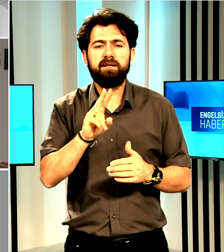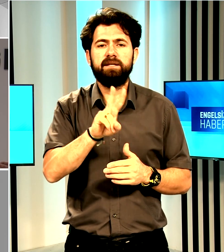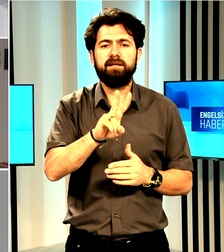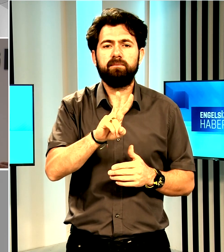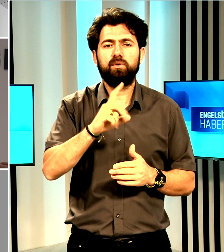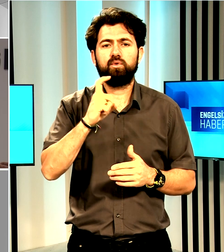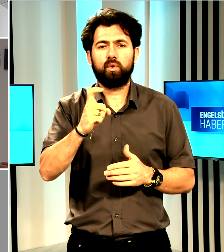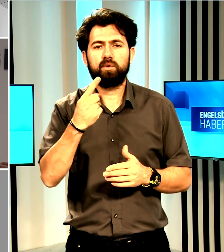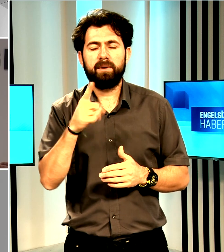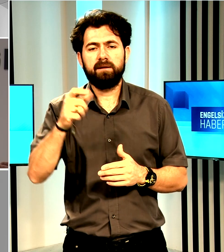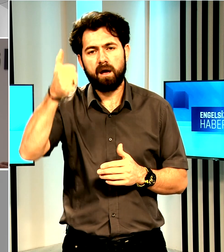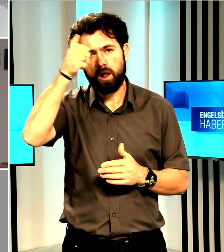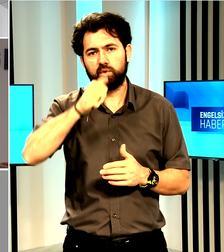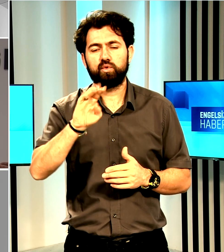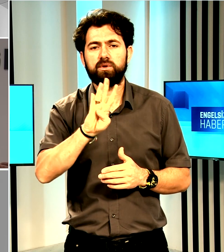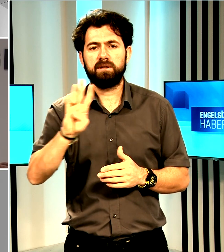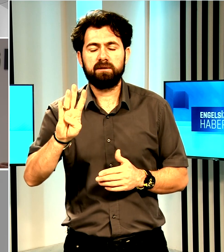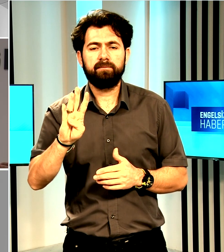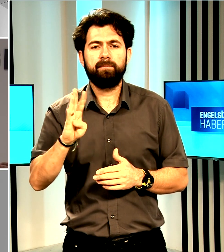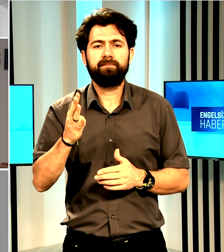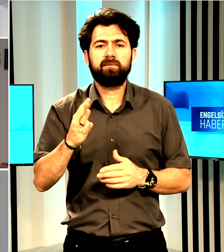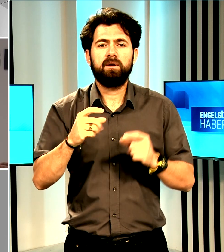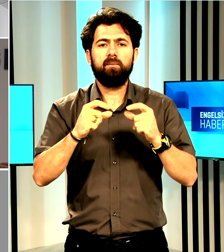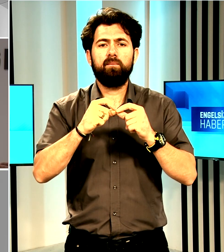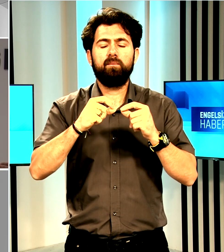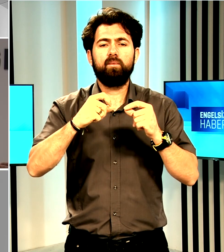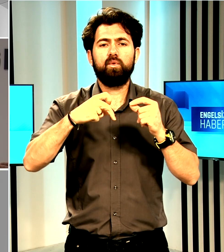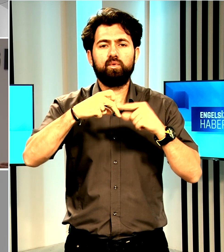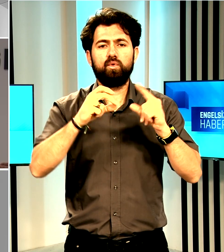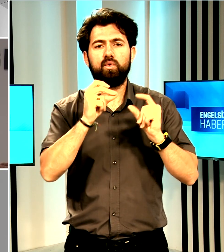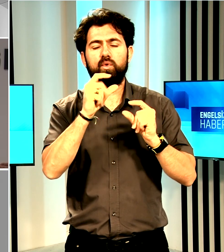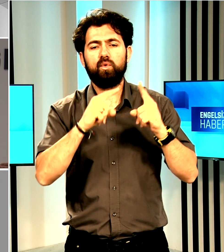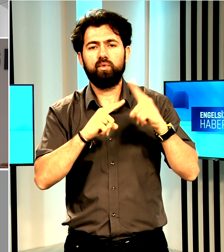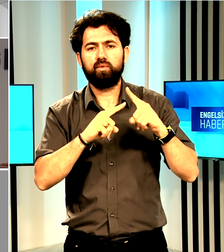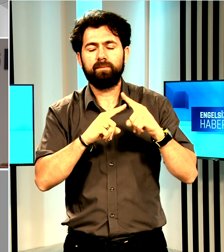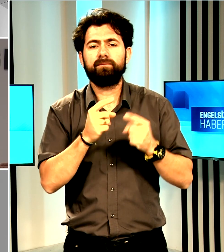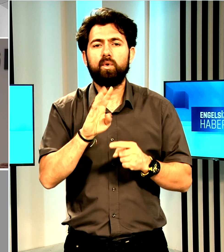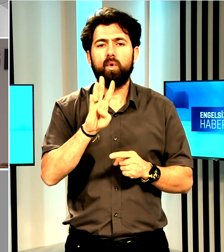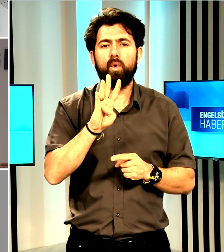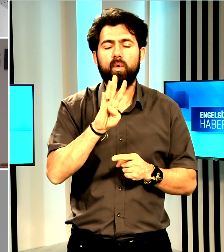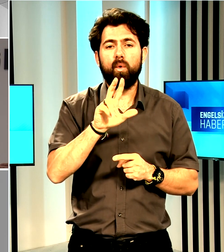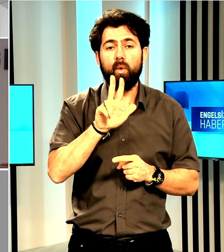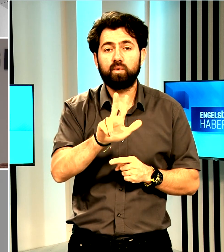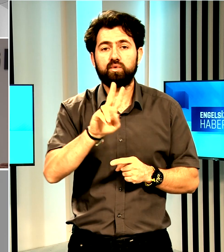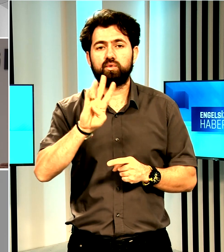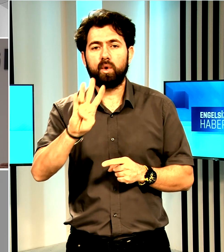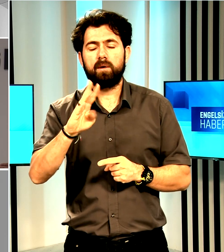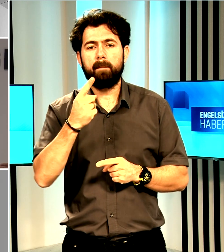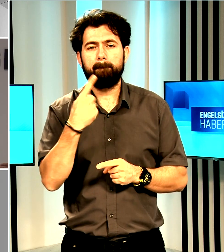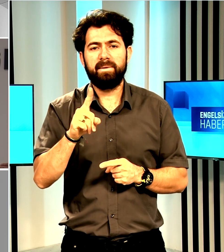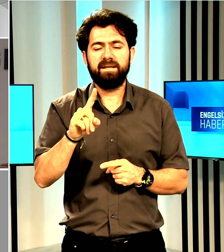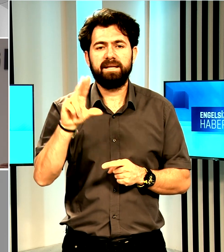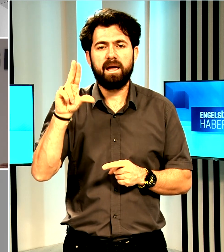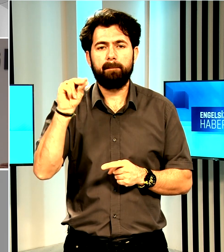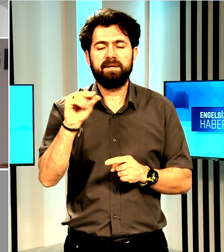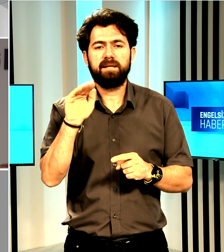.640 ve bürüt 34.070 TL olarak